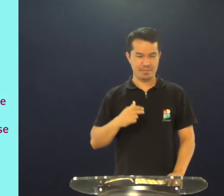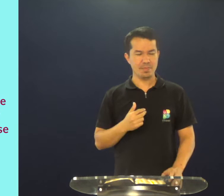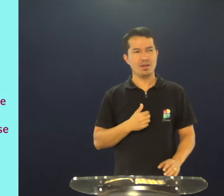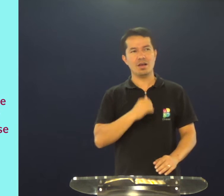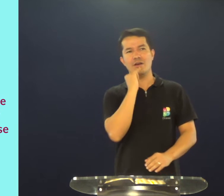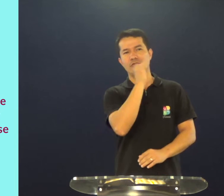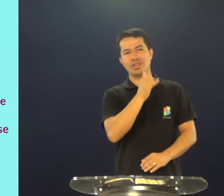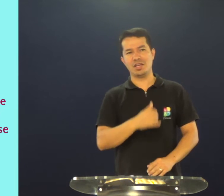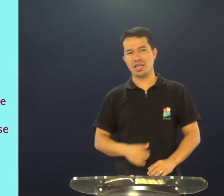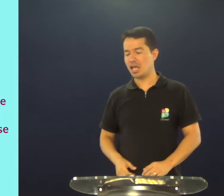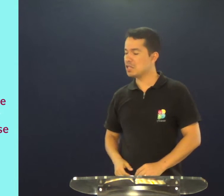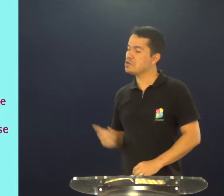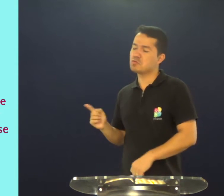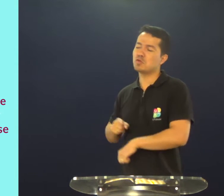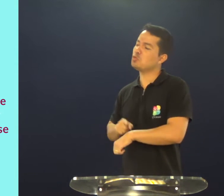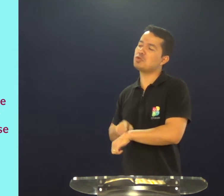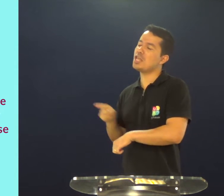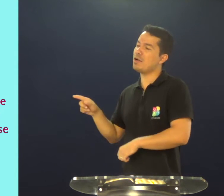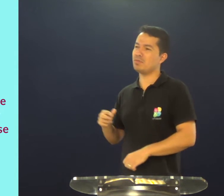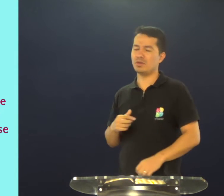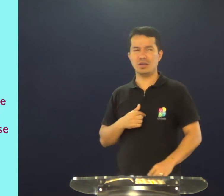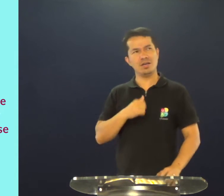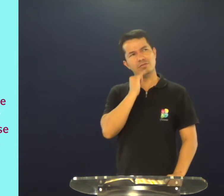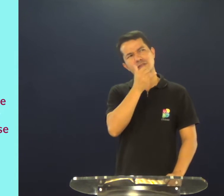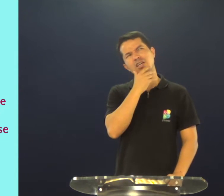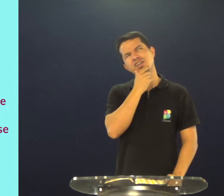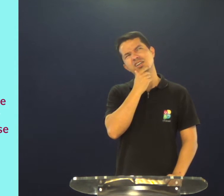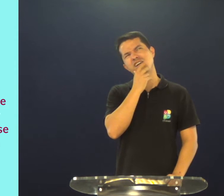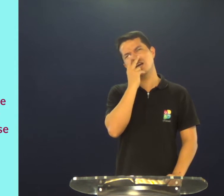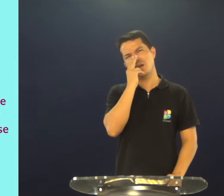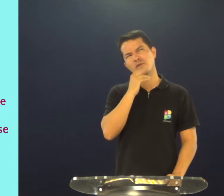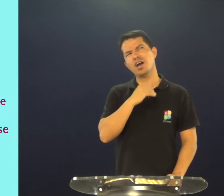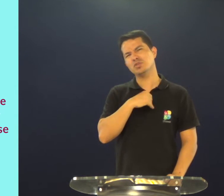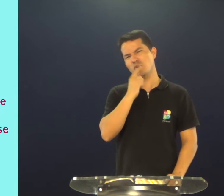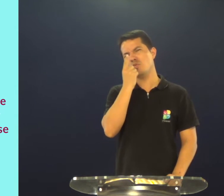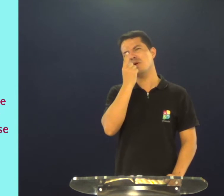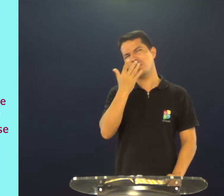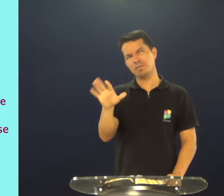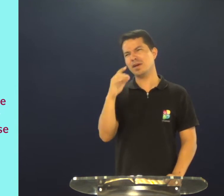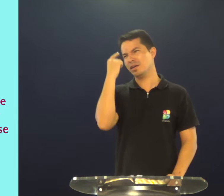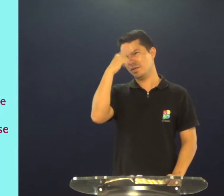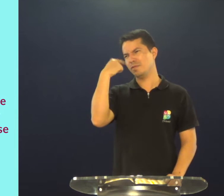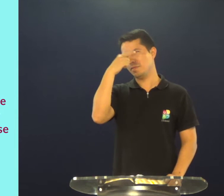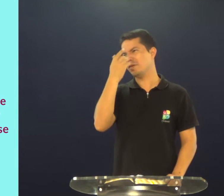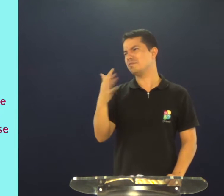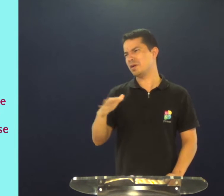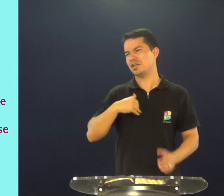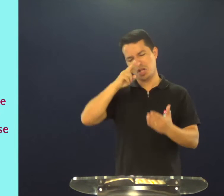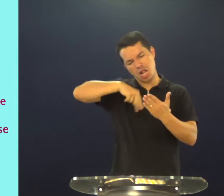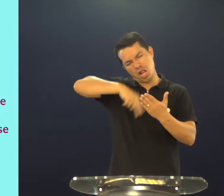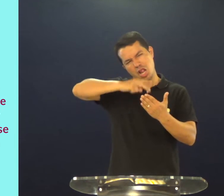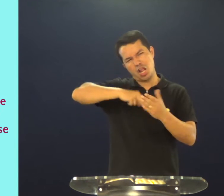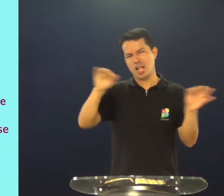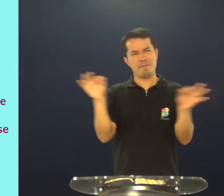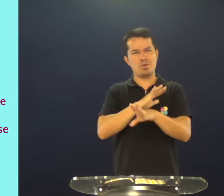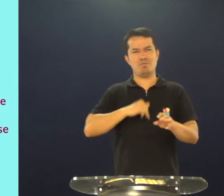multidão, tinha essa palavra, multidão lá, e eu fiquei pensando, quanto tempo, mais ou menos,